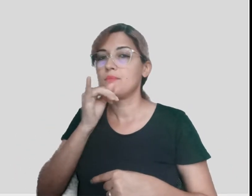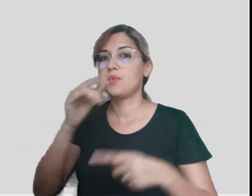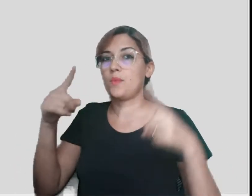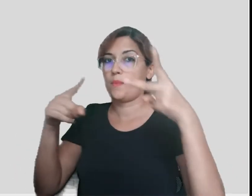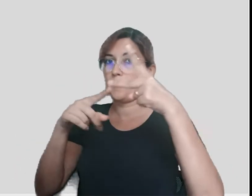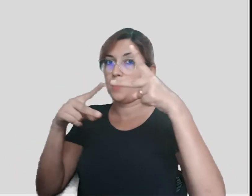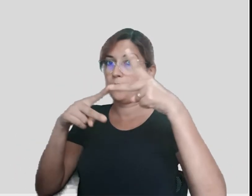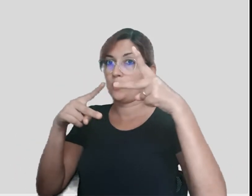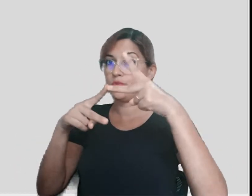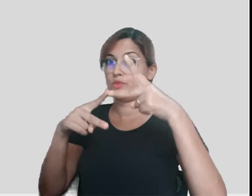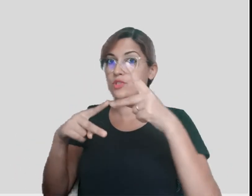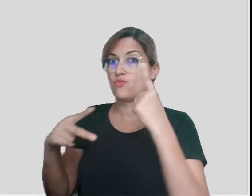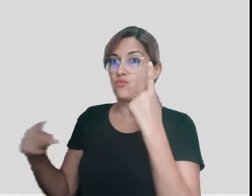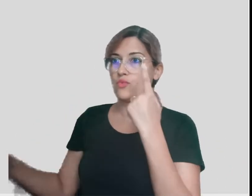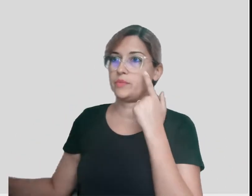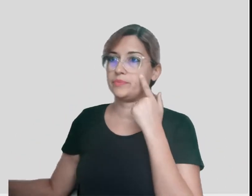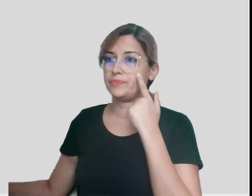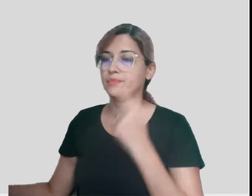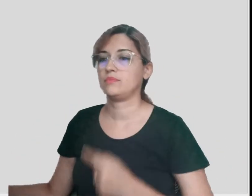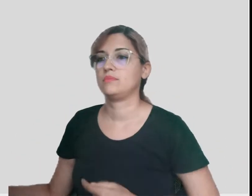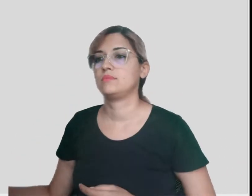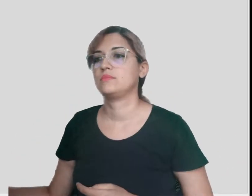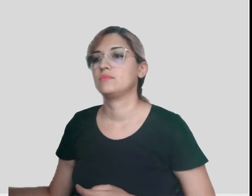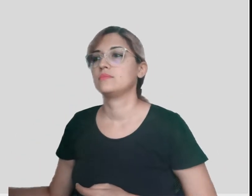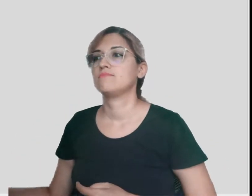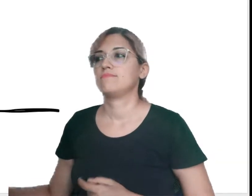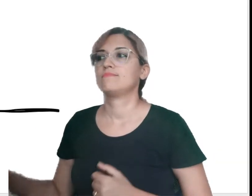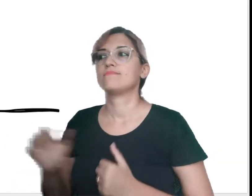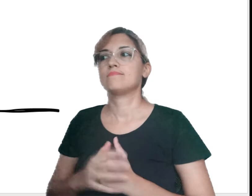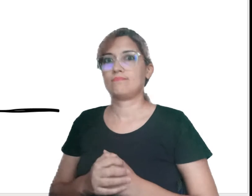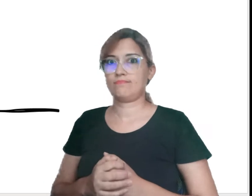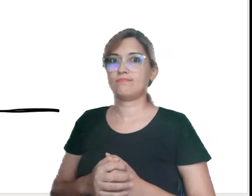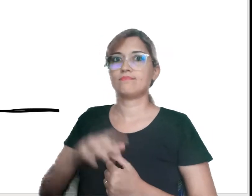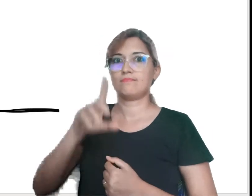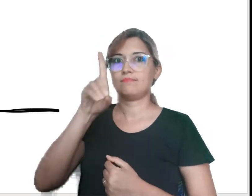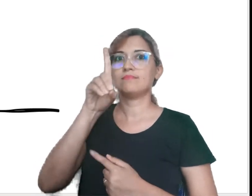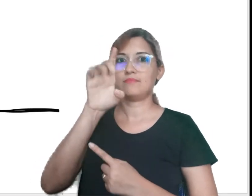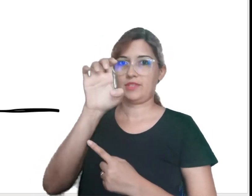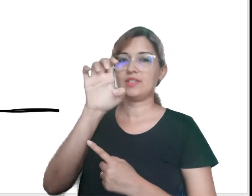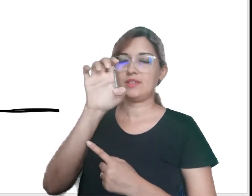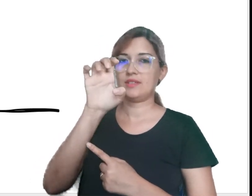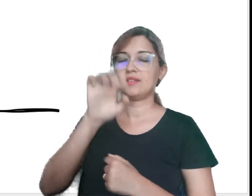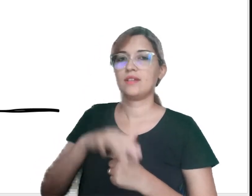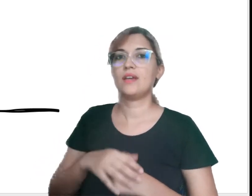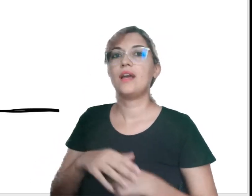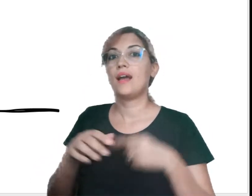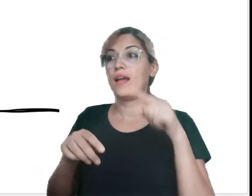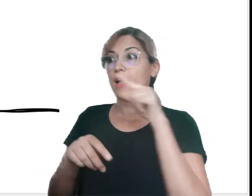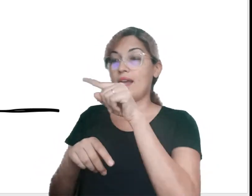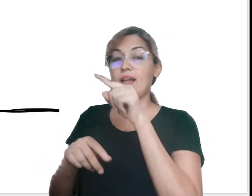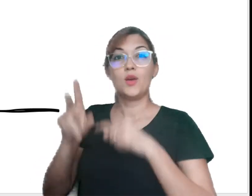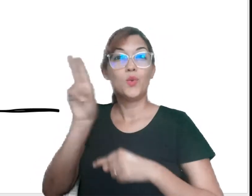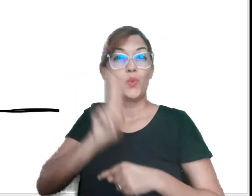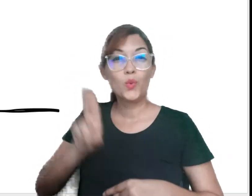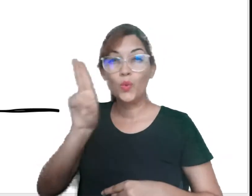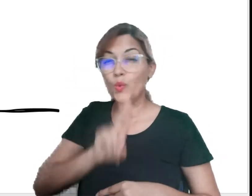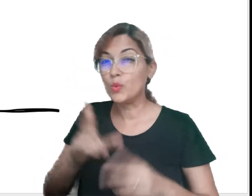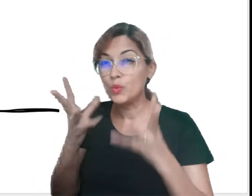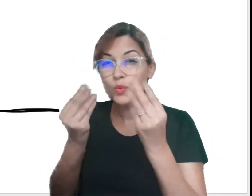vamos ver o uso de uma dessas preposições, que é o de. Essa preposição é